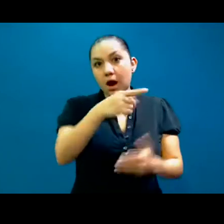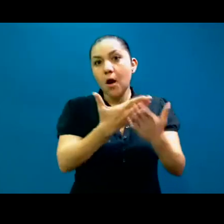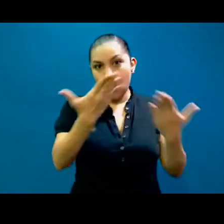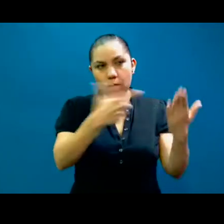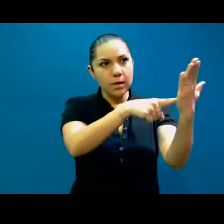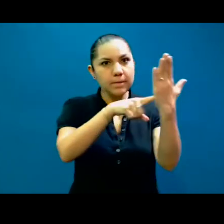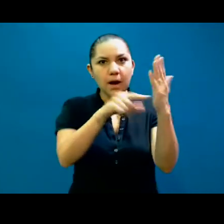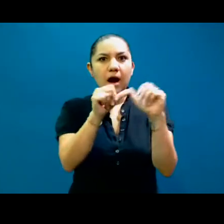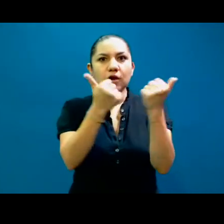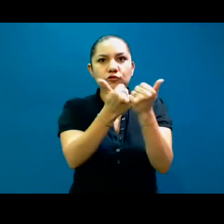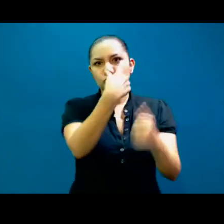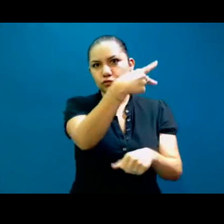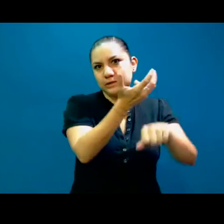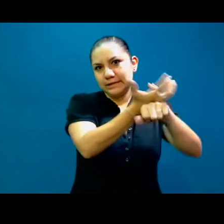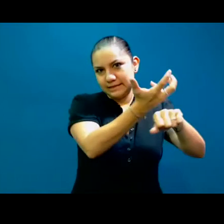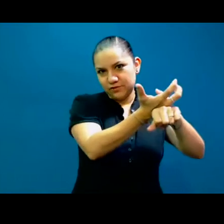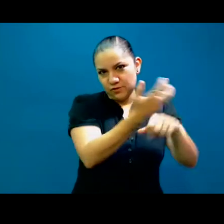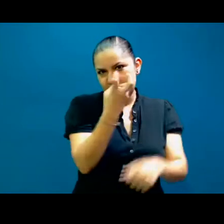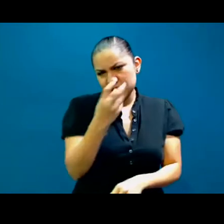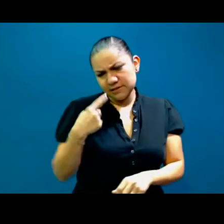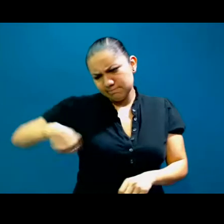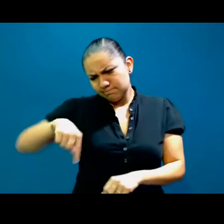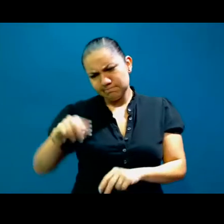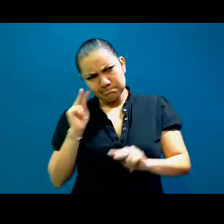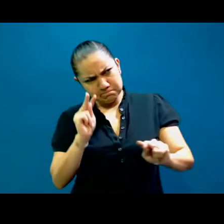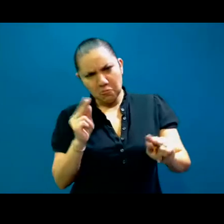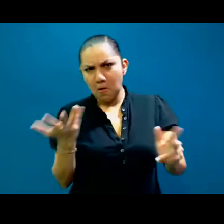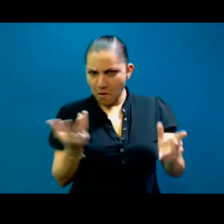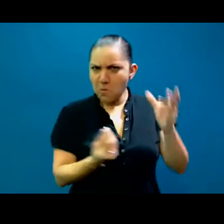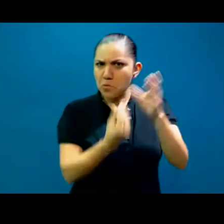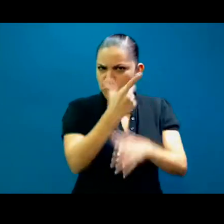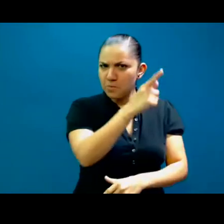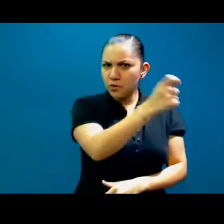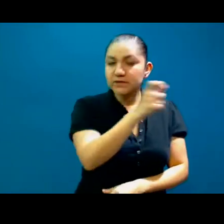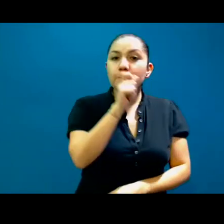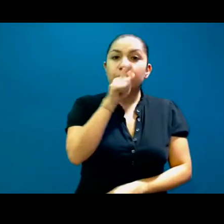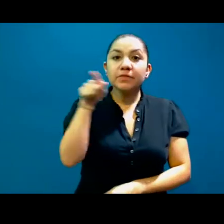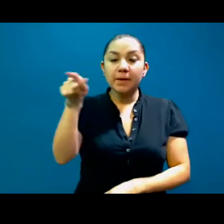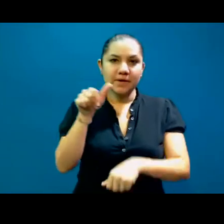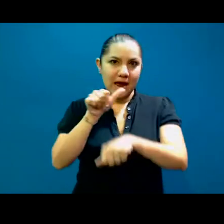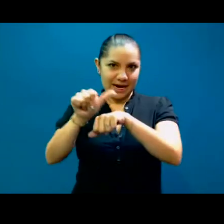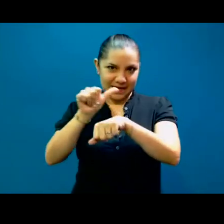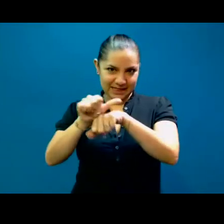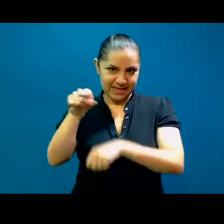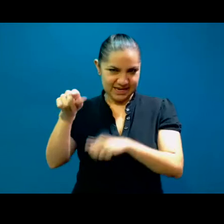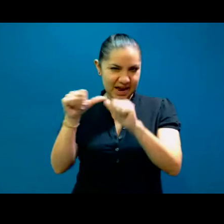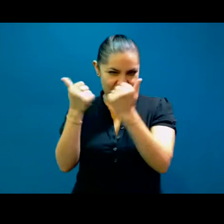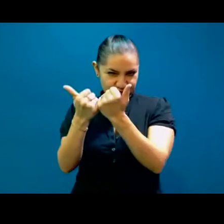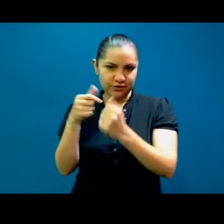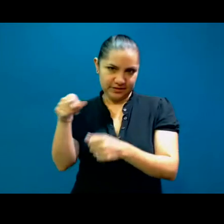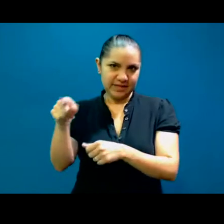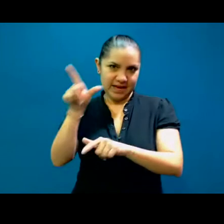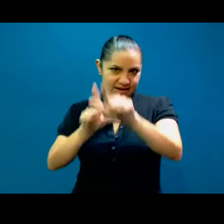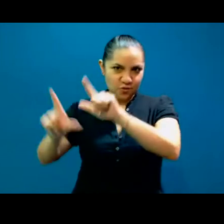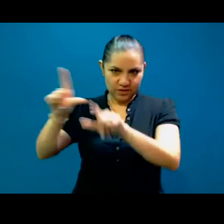que eso es nuevo para nosotros. Tenemos también invitación de una asociación de Argentina y de Lengua de Señas. Hoy vienen dos asociaciones de